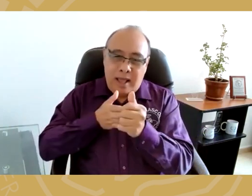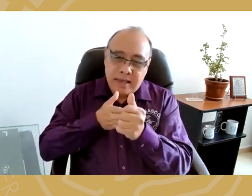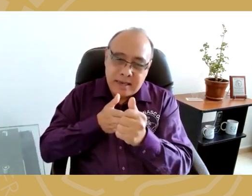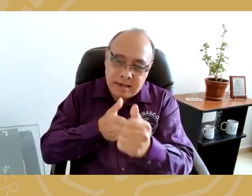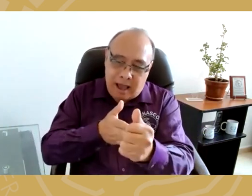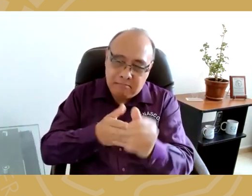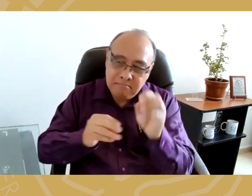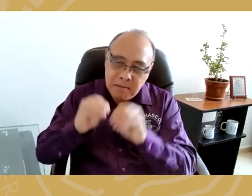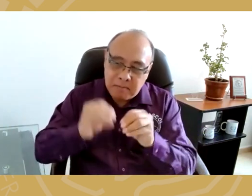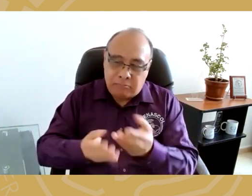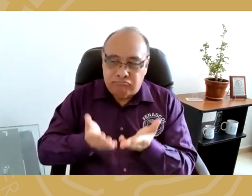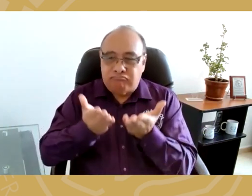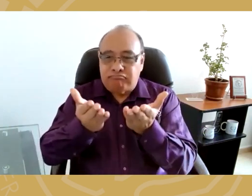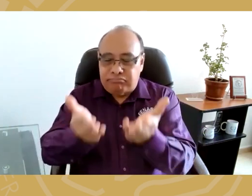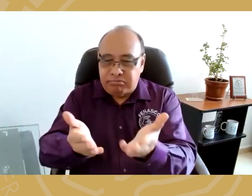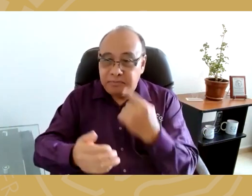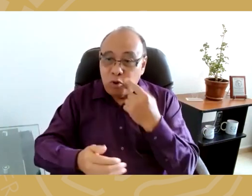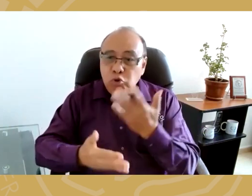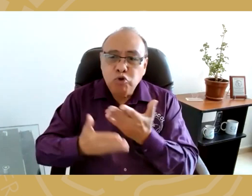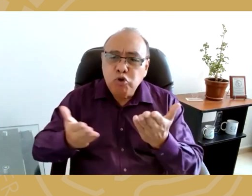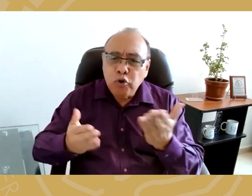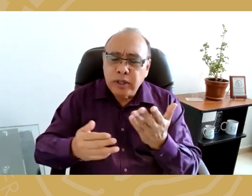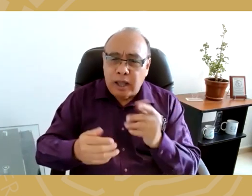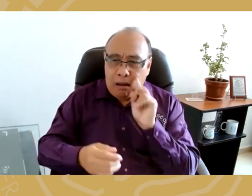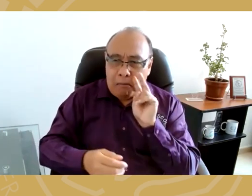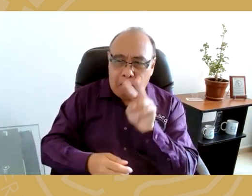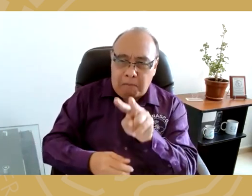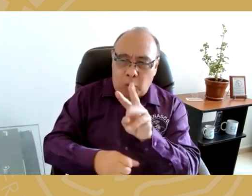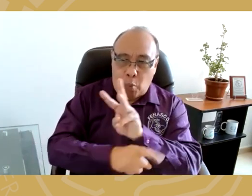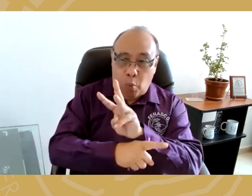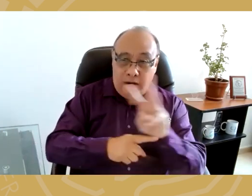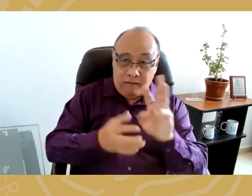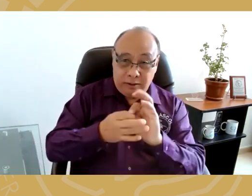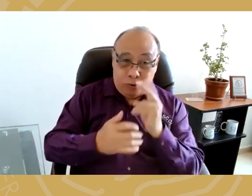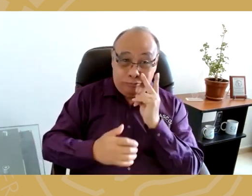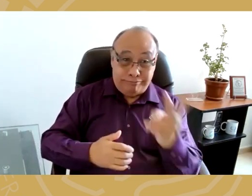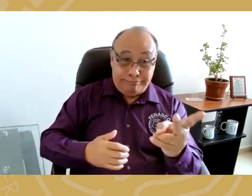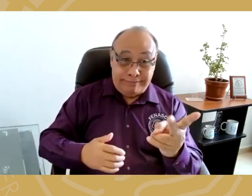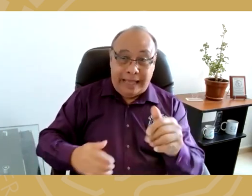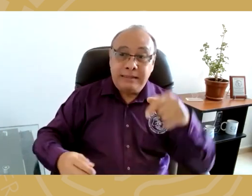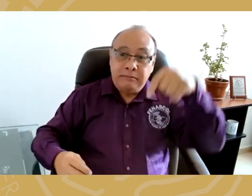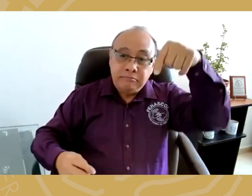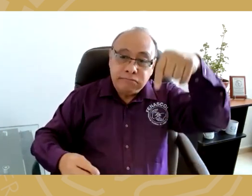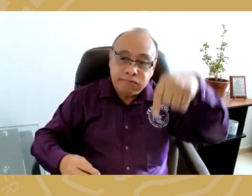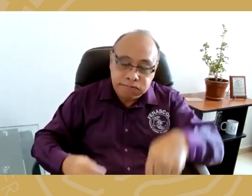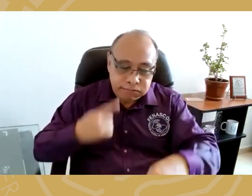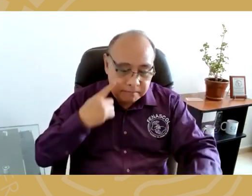es que FENASCOL realizó y hace entrega de la siguiente guía. Esta guía la pueden encontrar en la página web de FENASCOL,